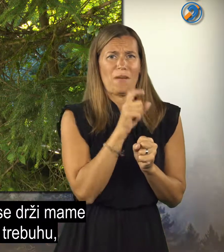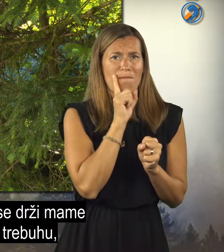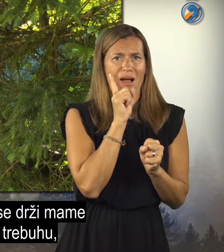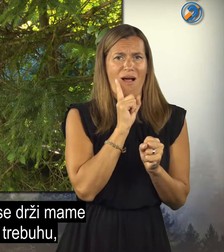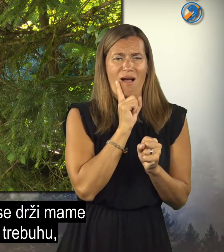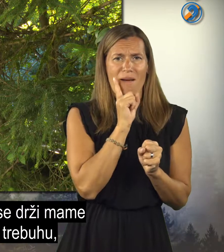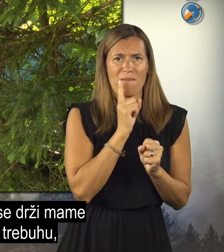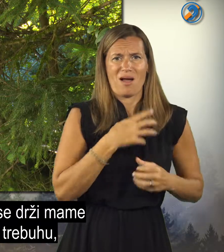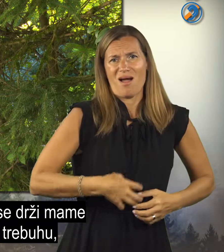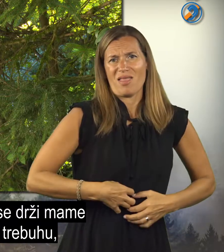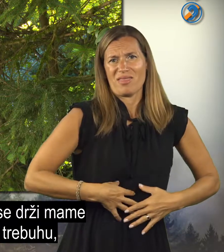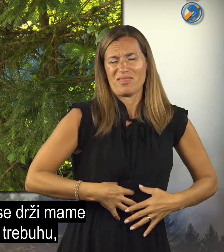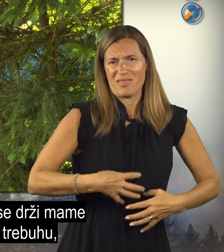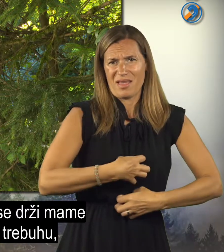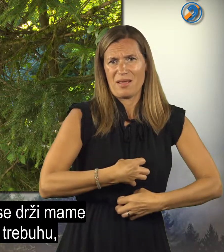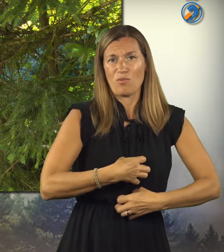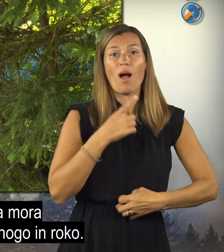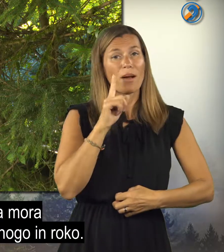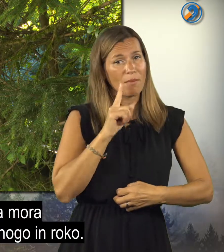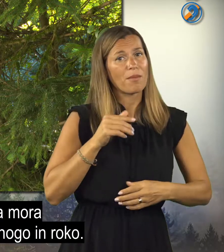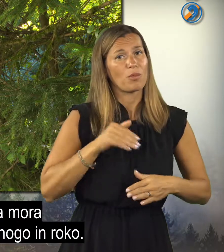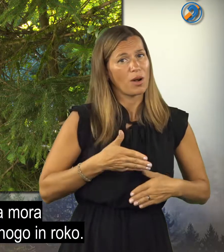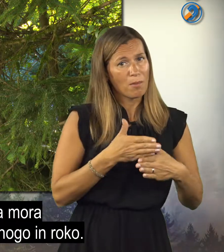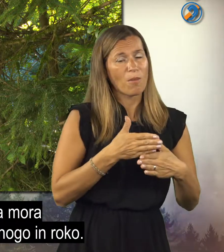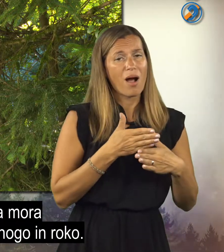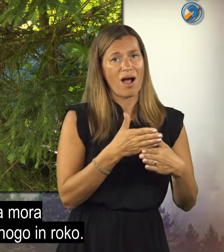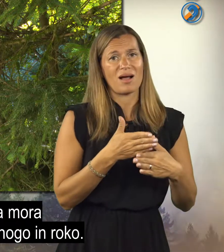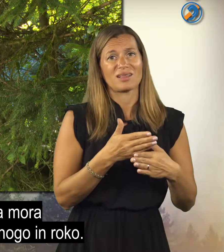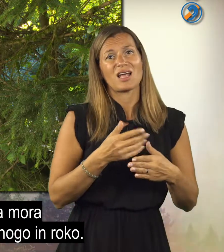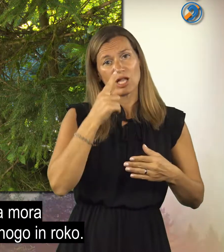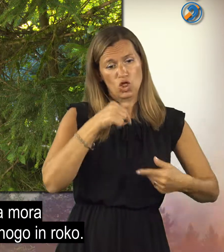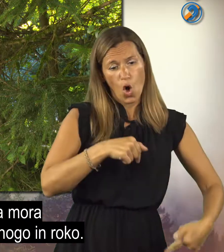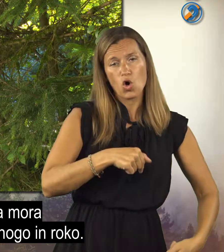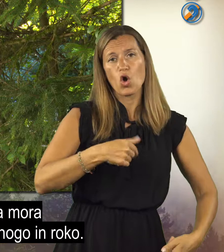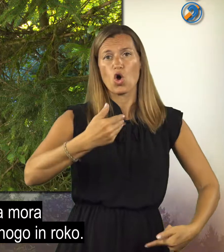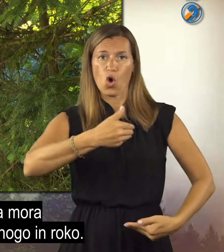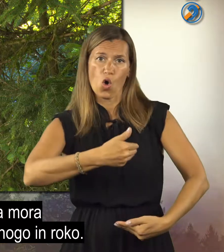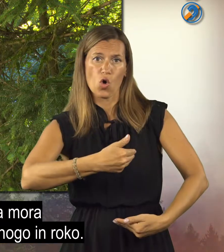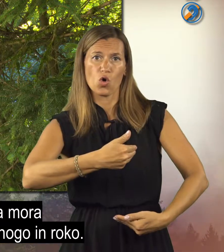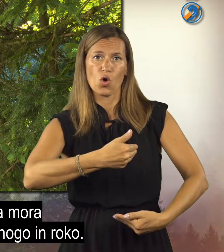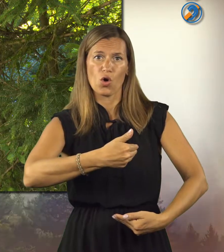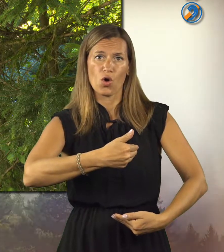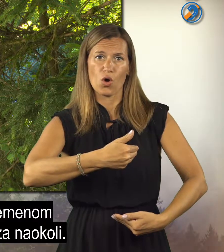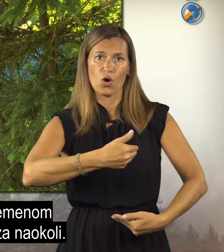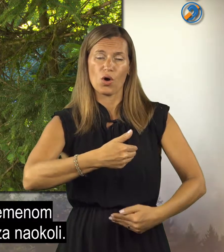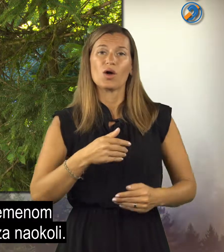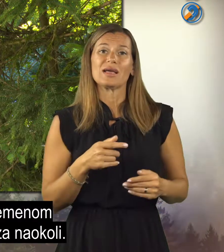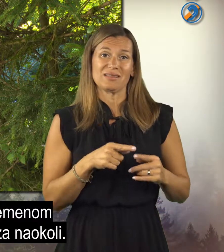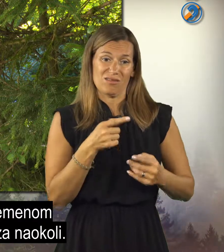in ima refleks, da se drži mame za dlake na trebuhu, ampak ga mora ona podpirati, tako za eno nogo kot za roko